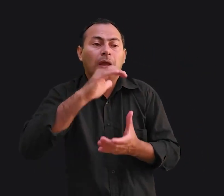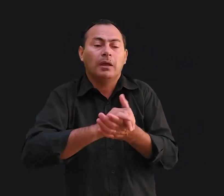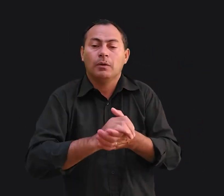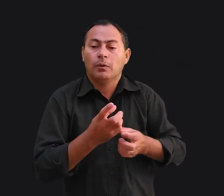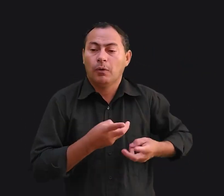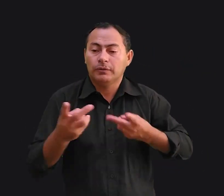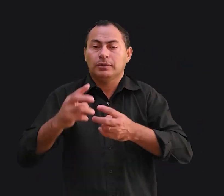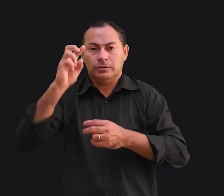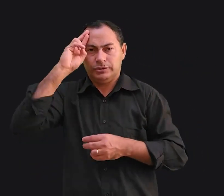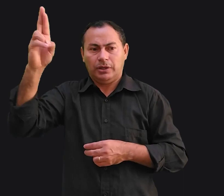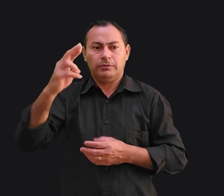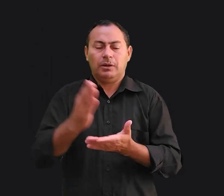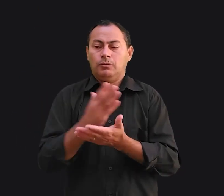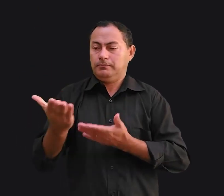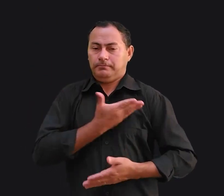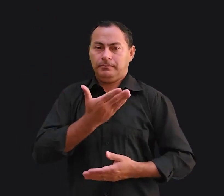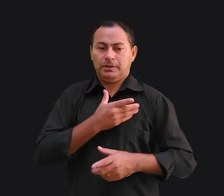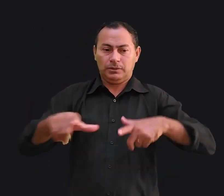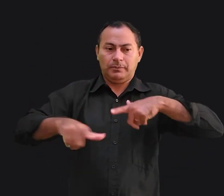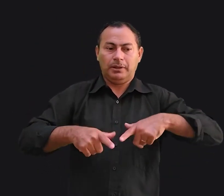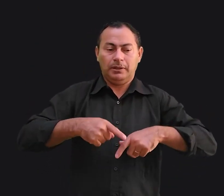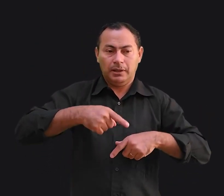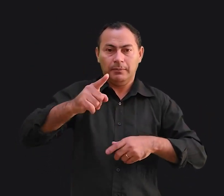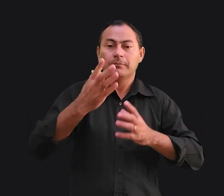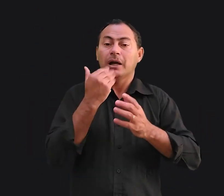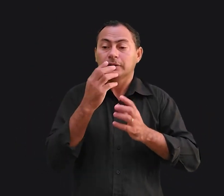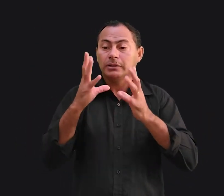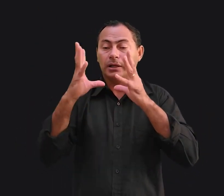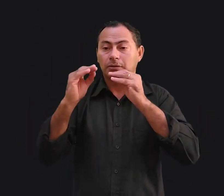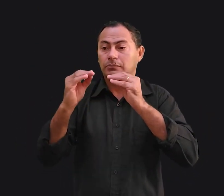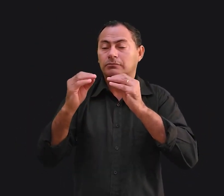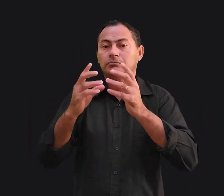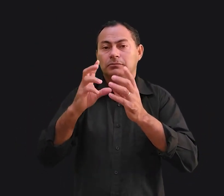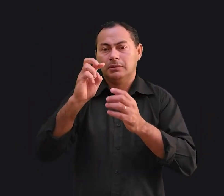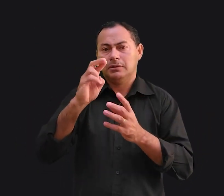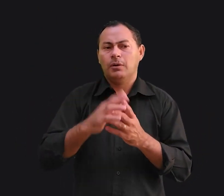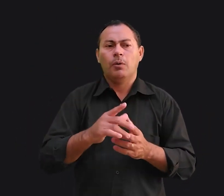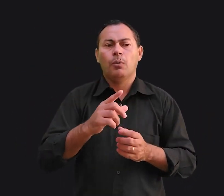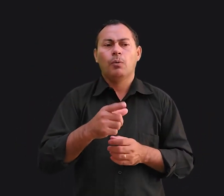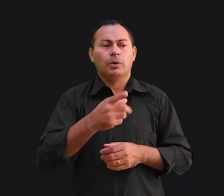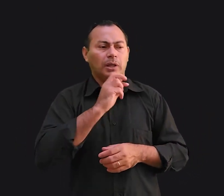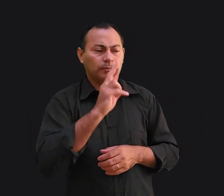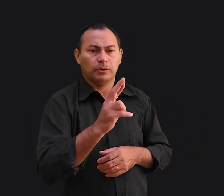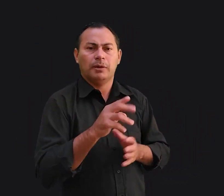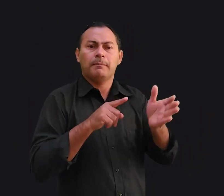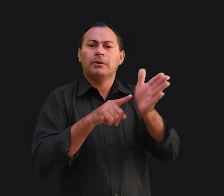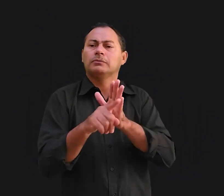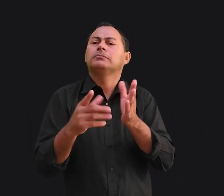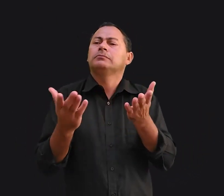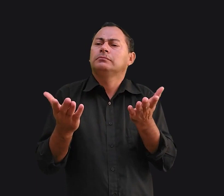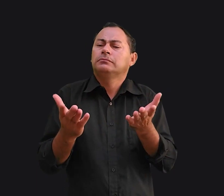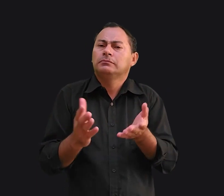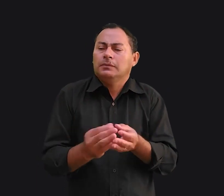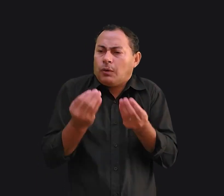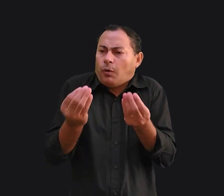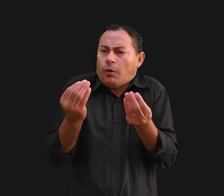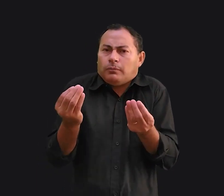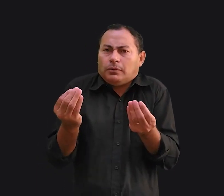convidou seu chefe e alguns colegas do trabalho para jantar? E o outro respondeu com a pergunta como os